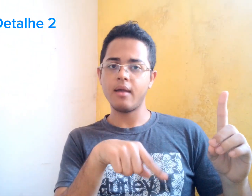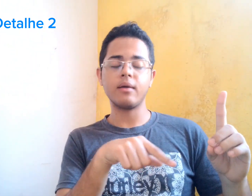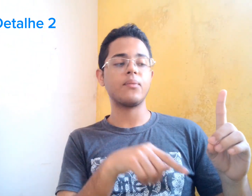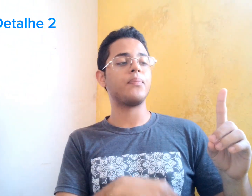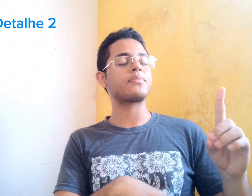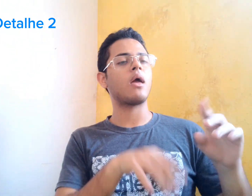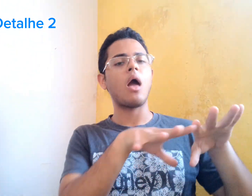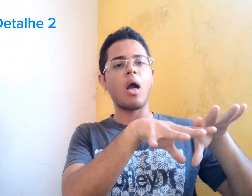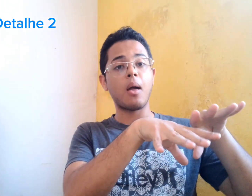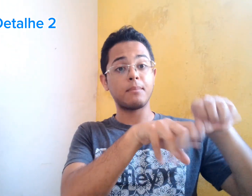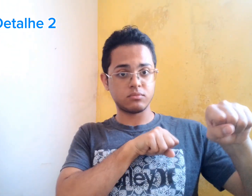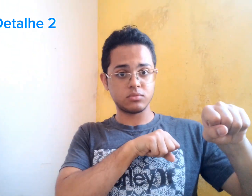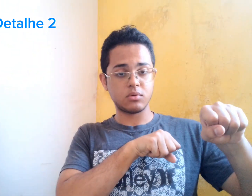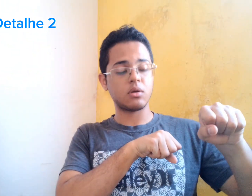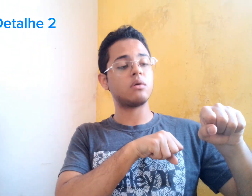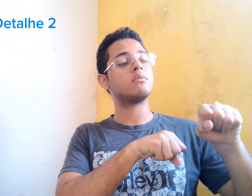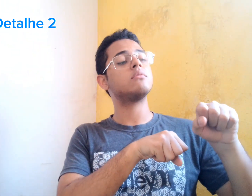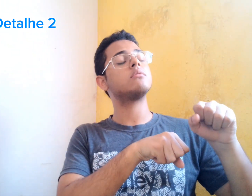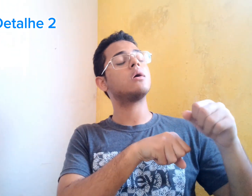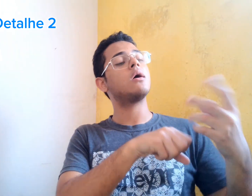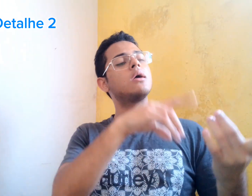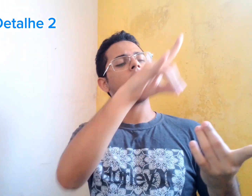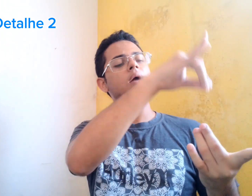especialista, um profissional especialista